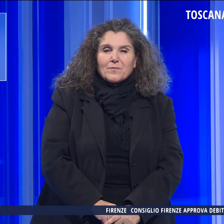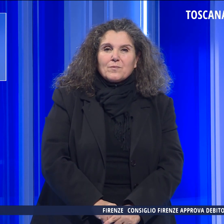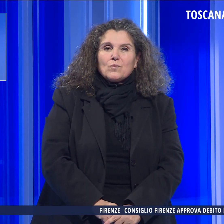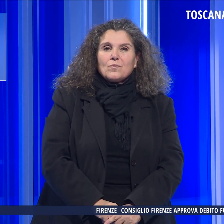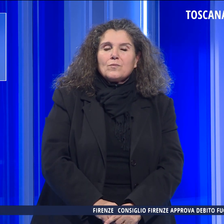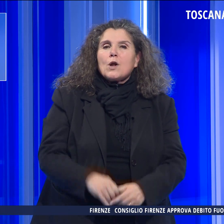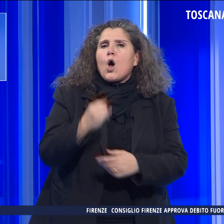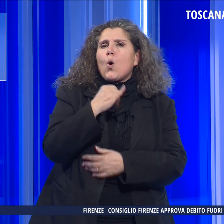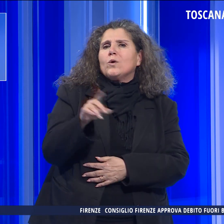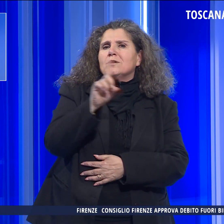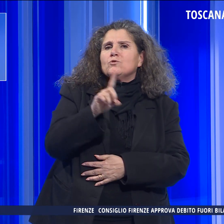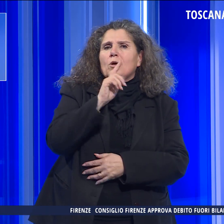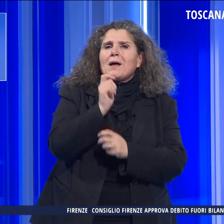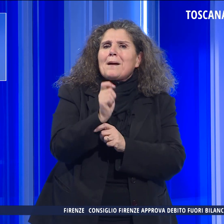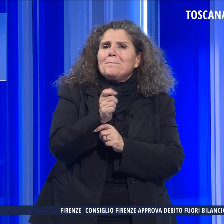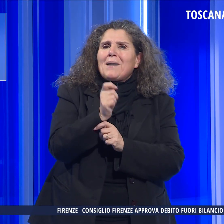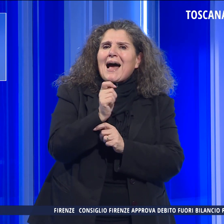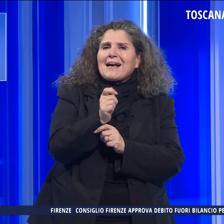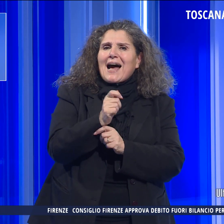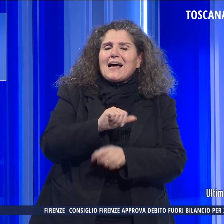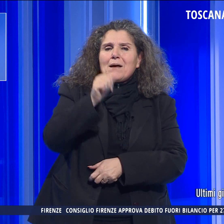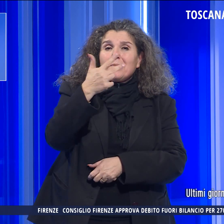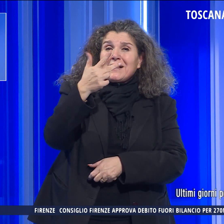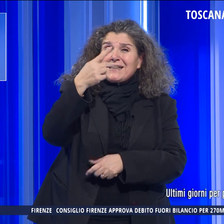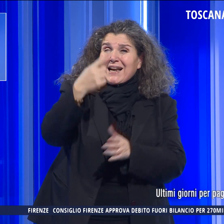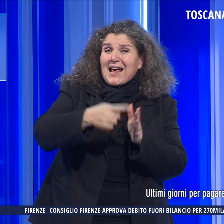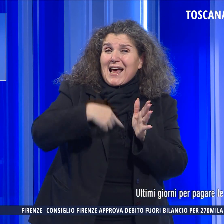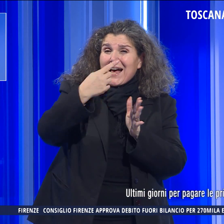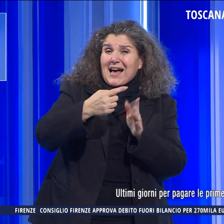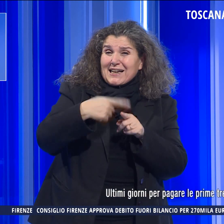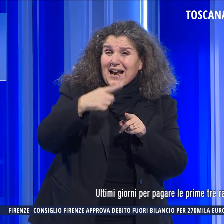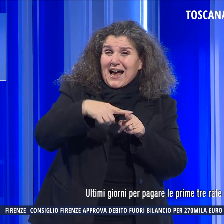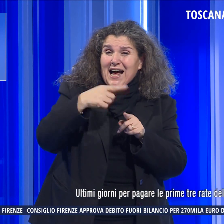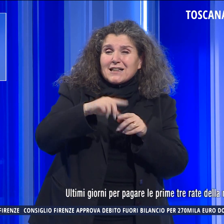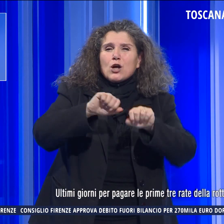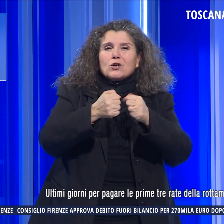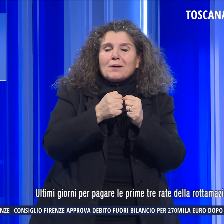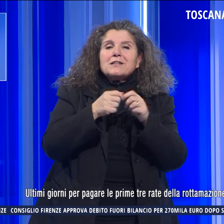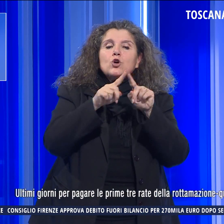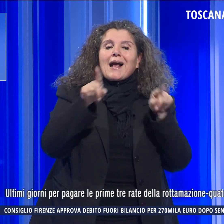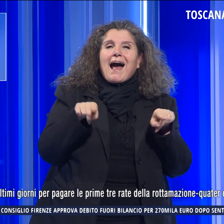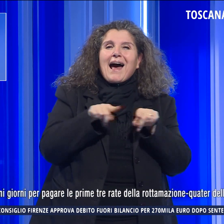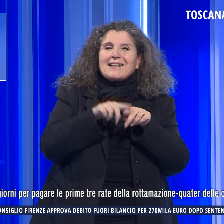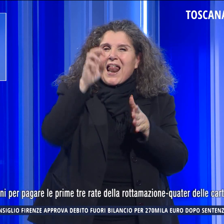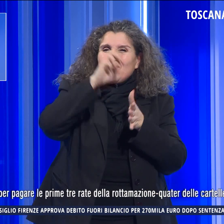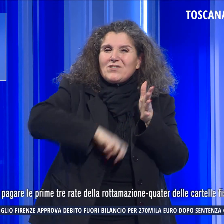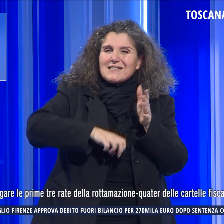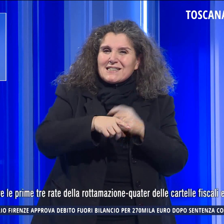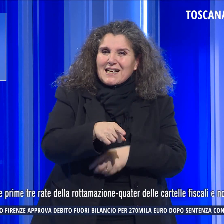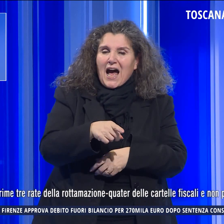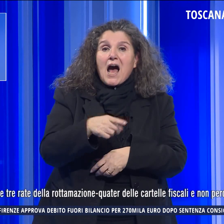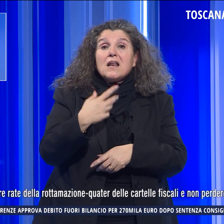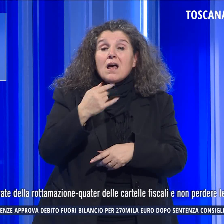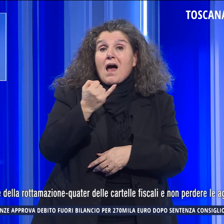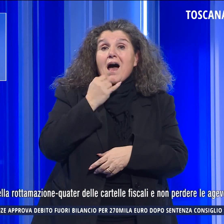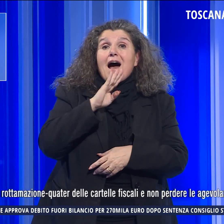Ultimi giorni per pagare le prime tre rate della rottamazione quater delle cartelle fiscali e non perdere le